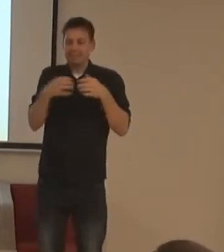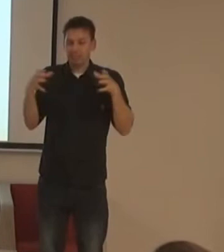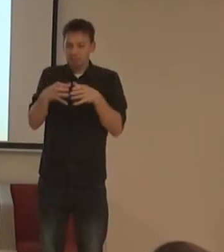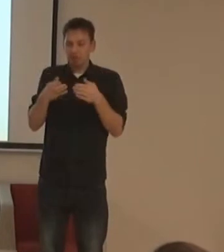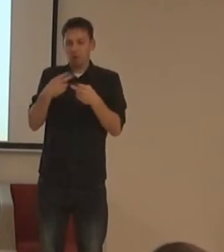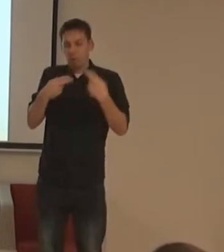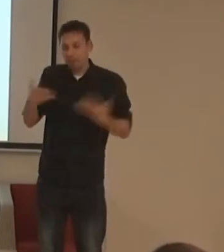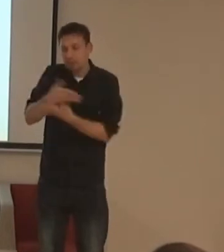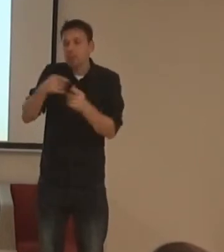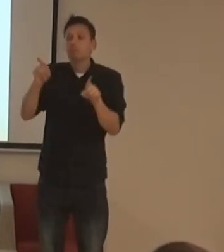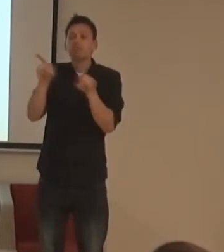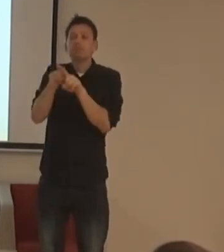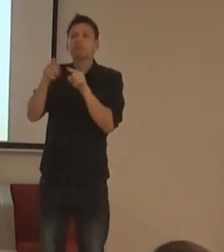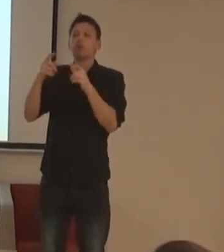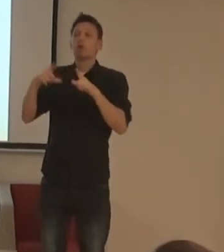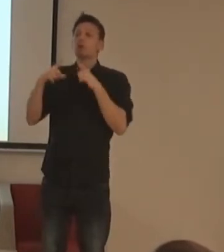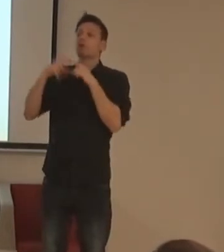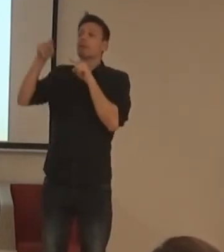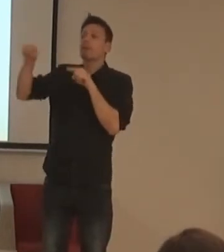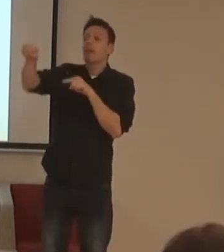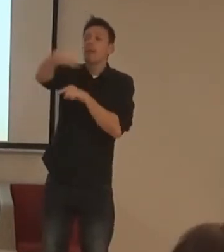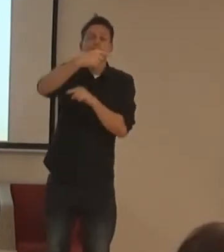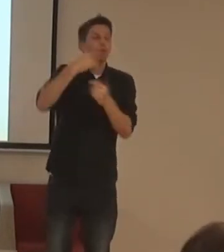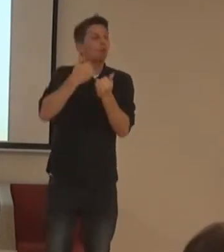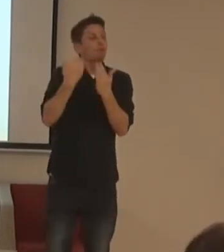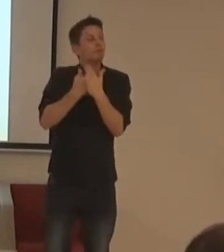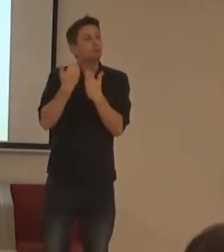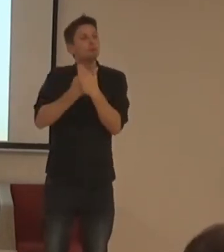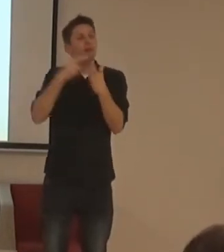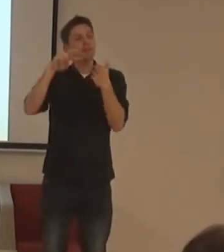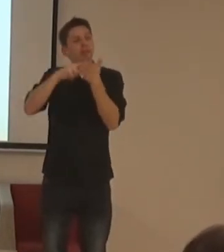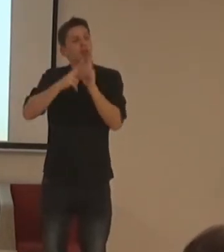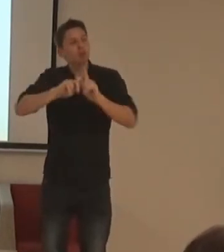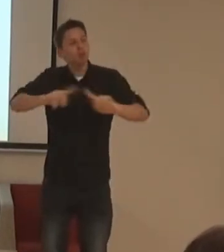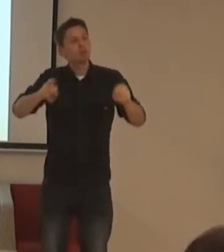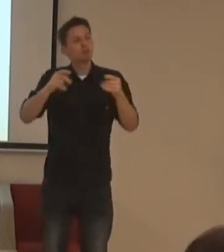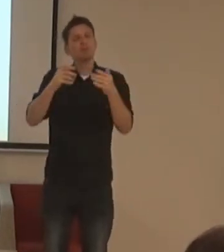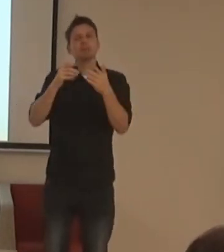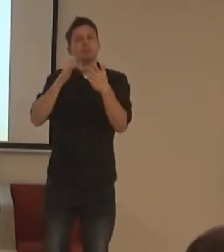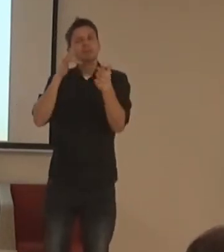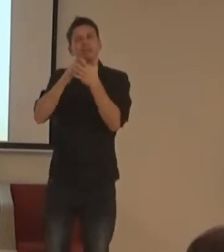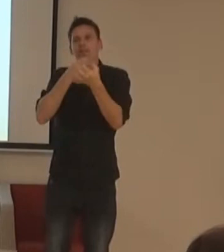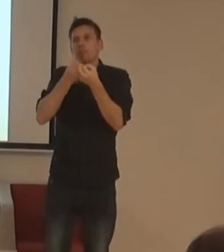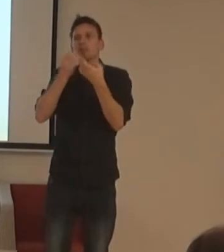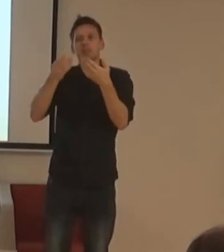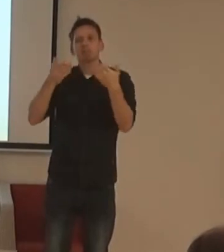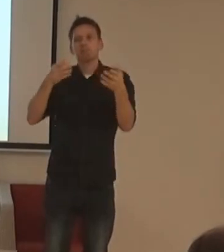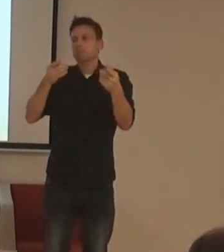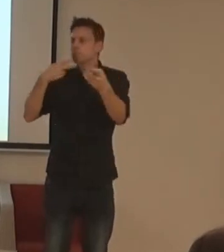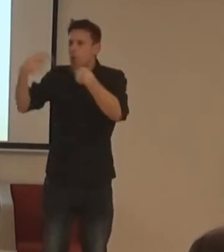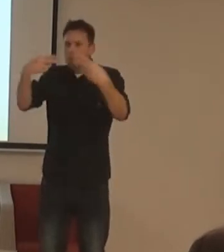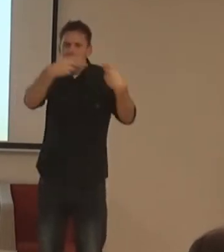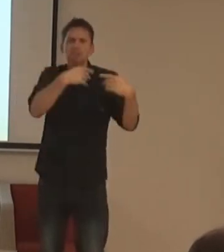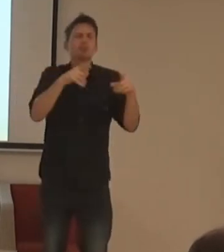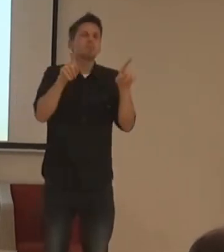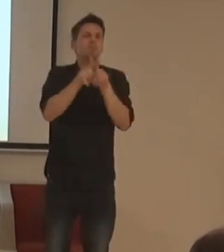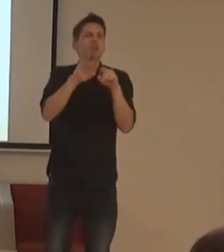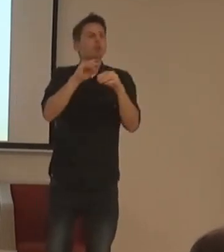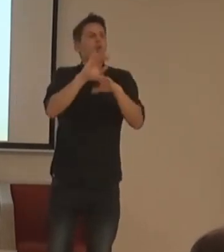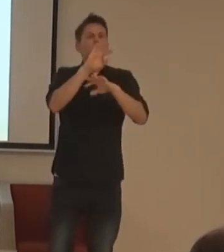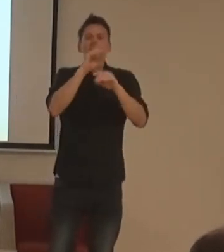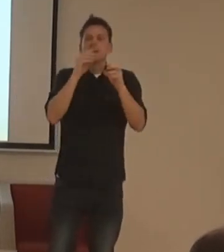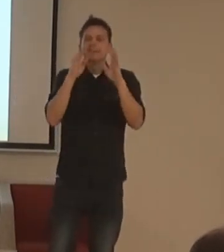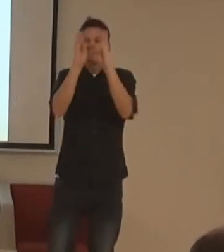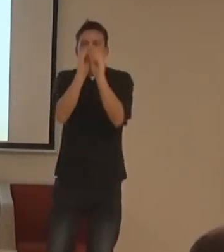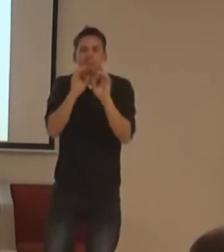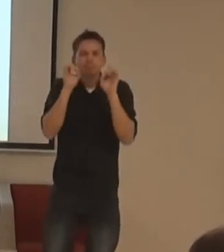tak s uživateli vlastně těch technologií a nástrojů a se specialisty, popřípadně designéry. A